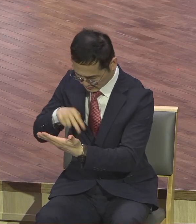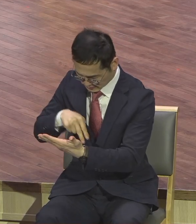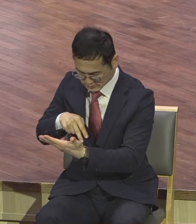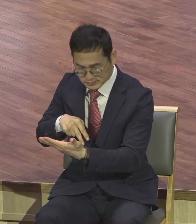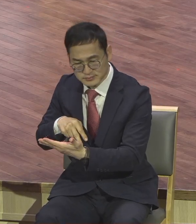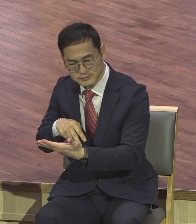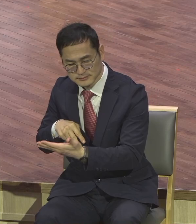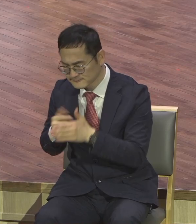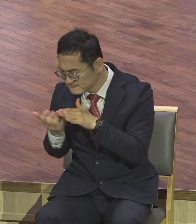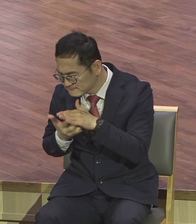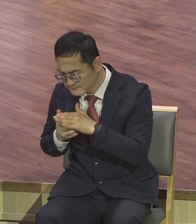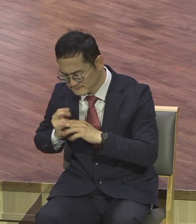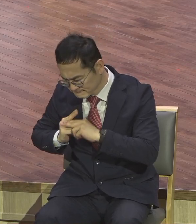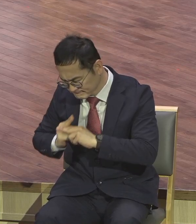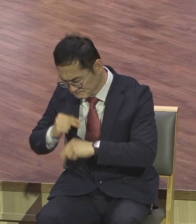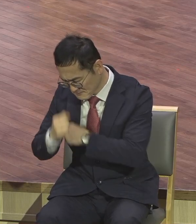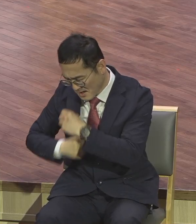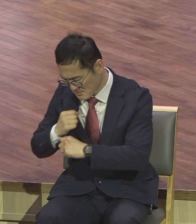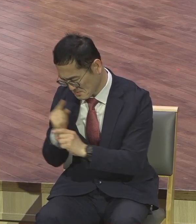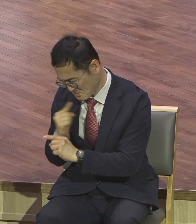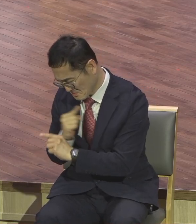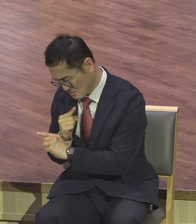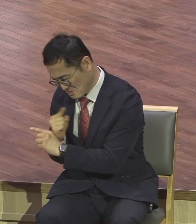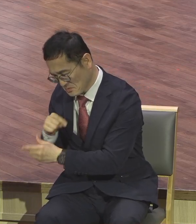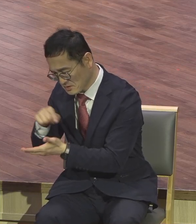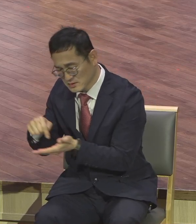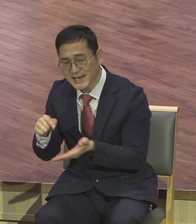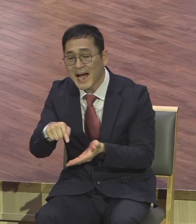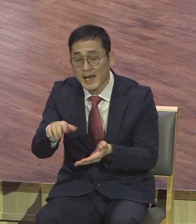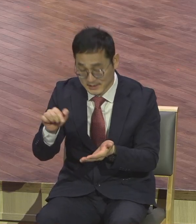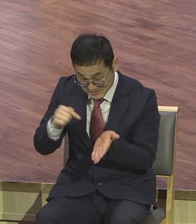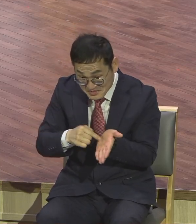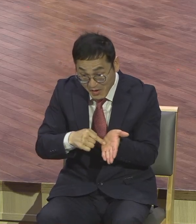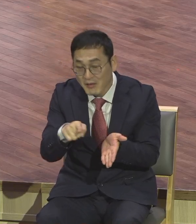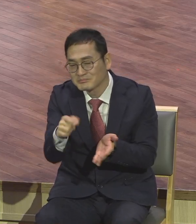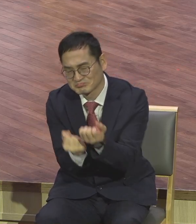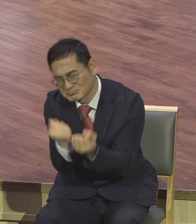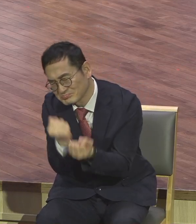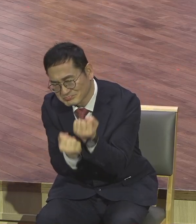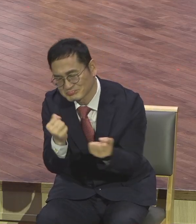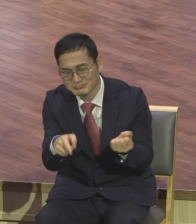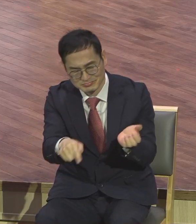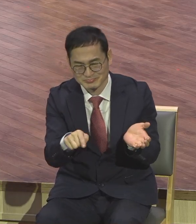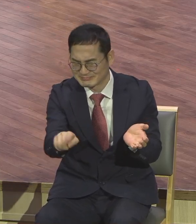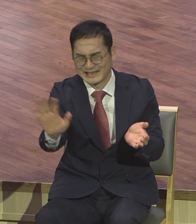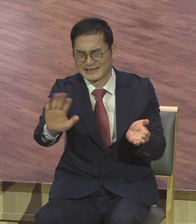자기들 마음대로 합류해가지고 이 성경을 자기들이 욕구 만족에 대한 도구로 쓴 거예요.